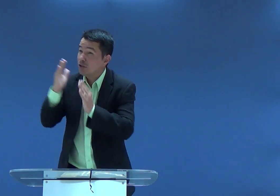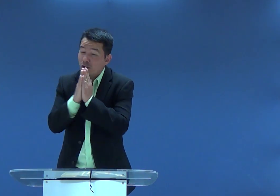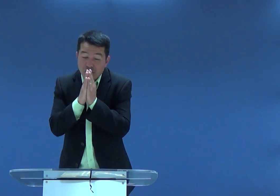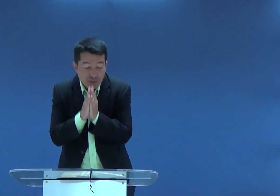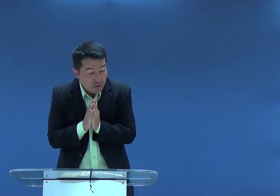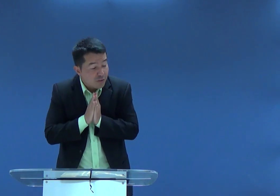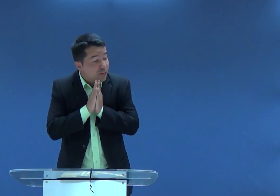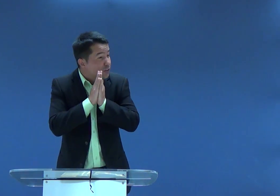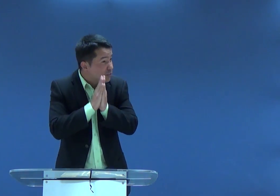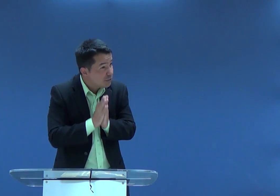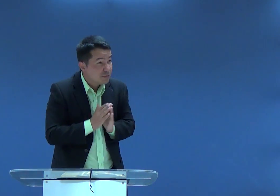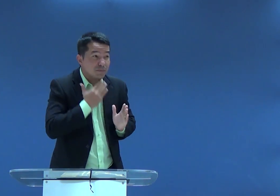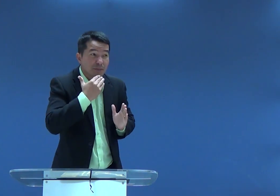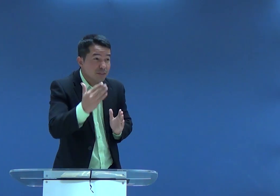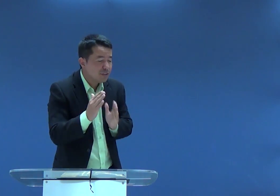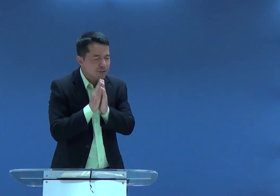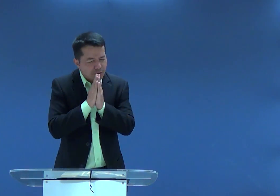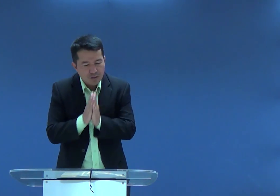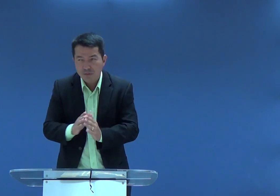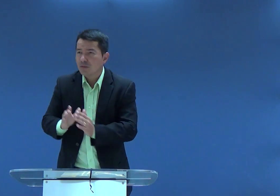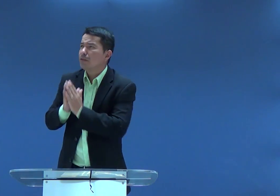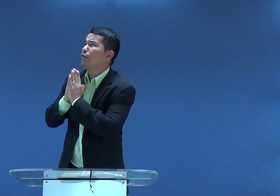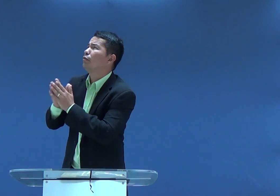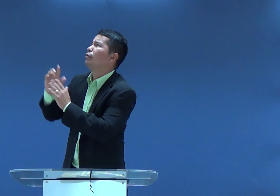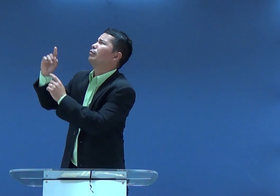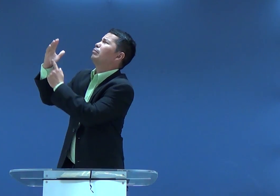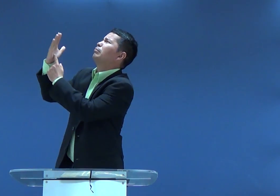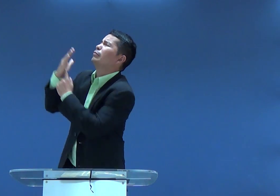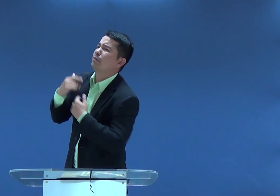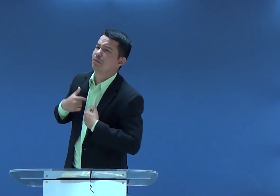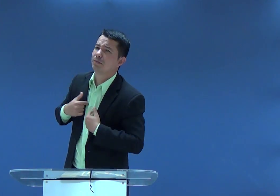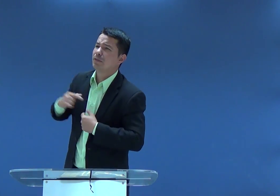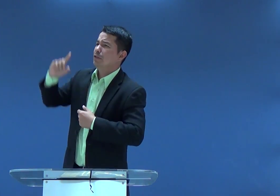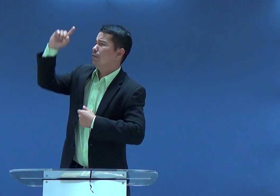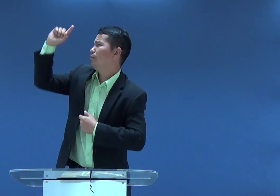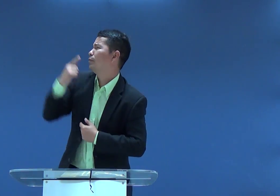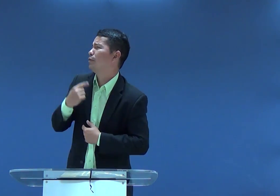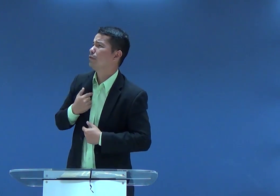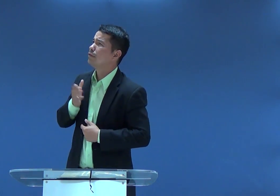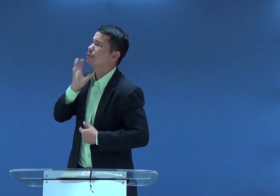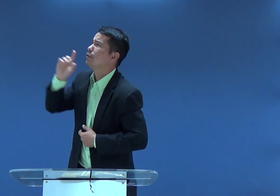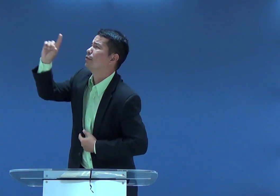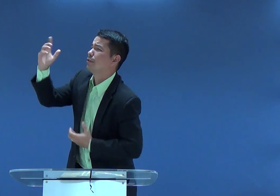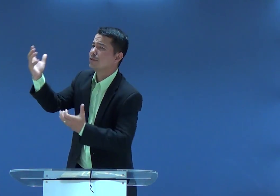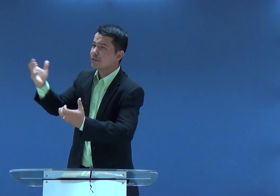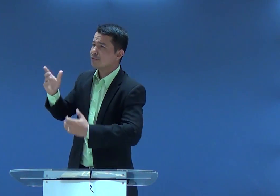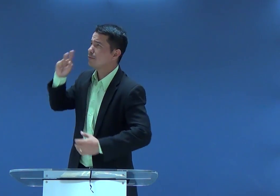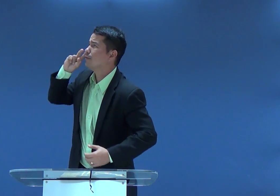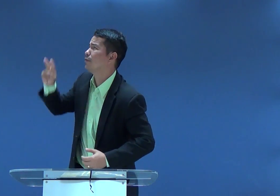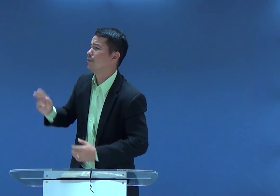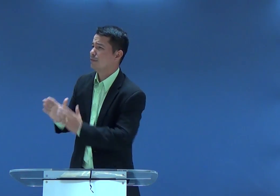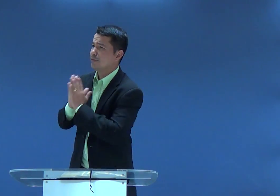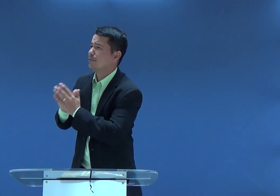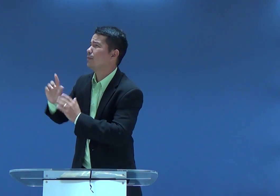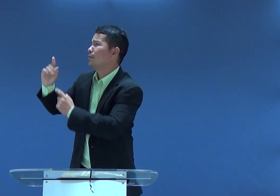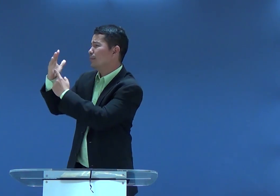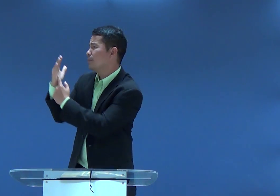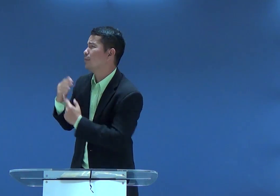E ele começou a orar. Começou a orar pra Deus e orar, e orar. Por favor, Senhor, se revela a mim. Fala comigo. Eu quero ver.